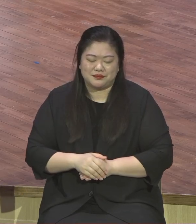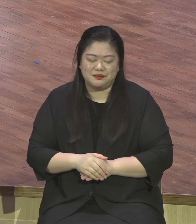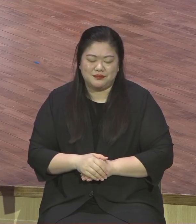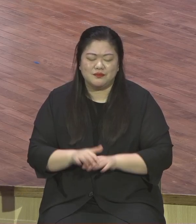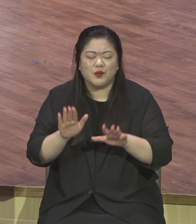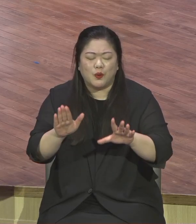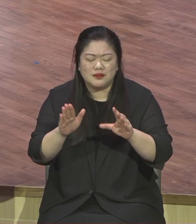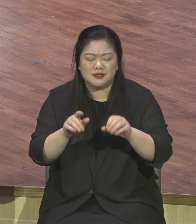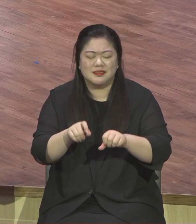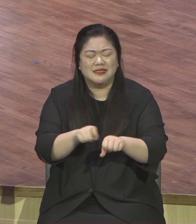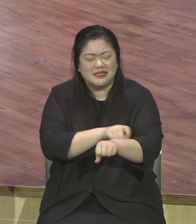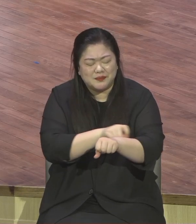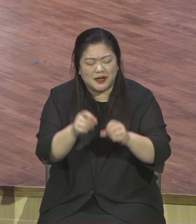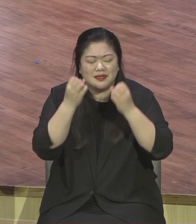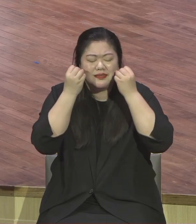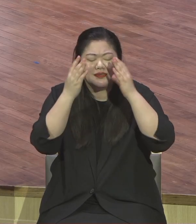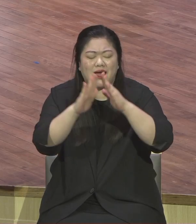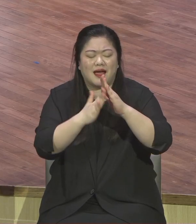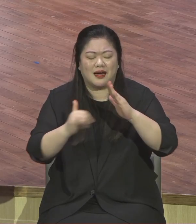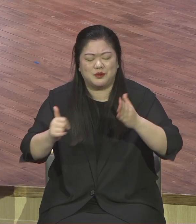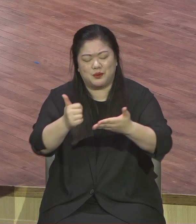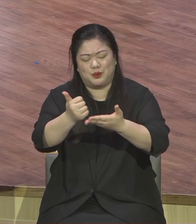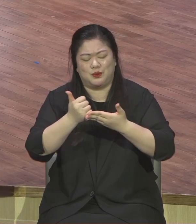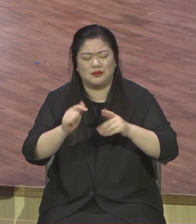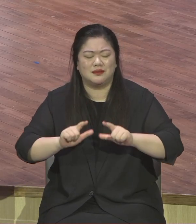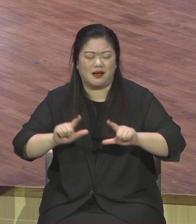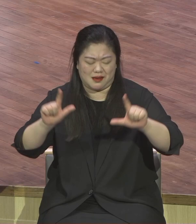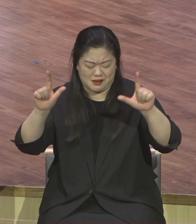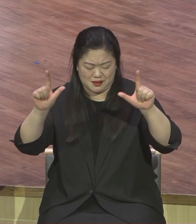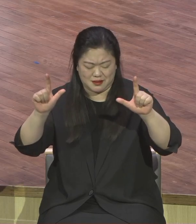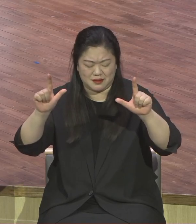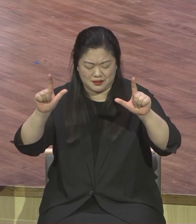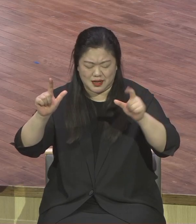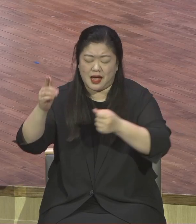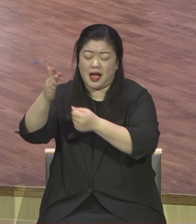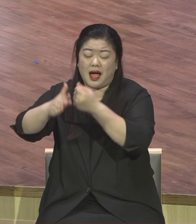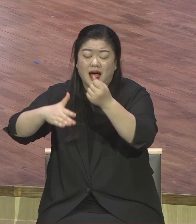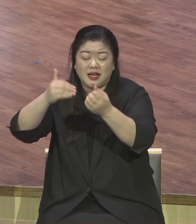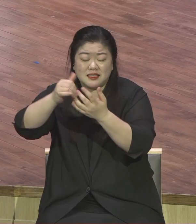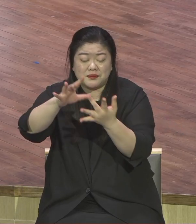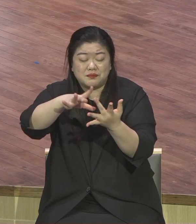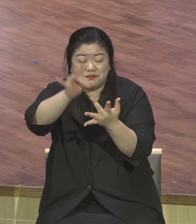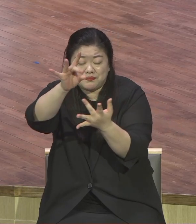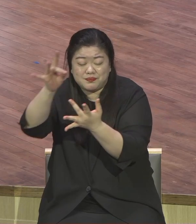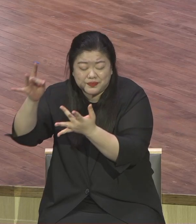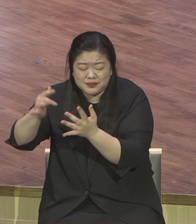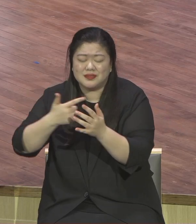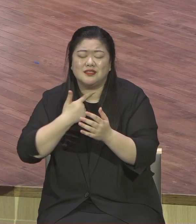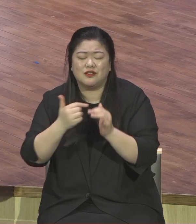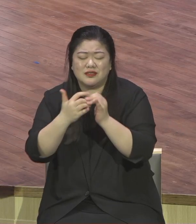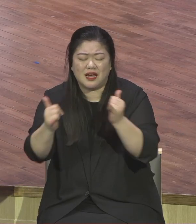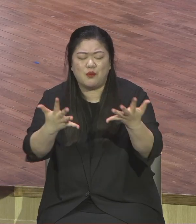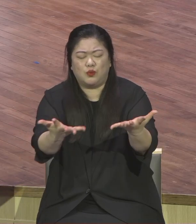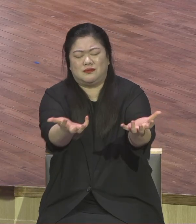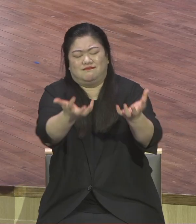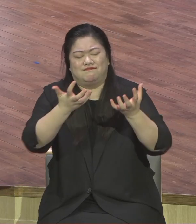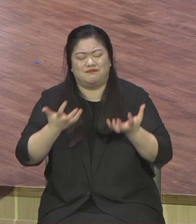초청 주일이 되요 택한 받은 자들 새가족들 영원한 행복대로의 초청을 받았는데